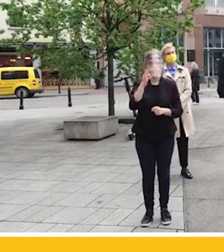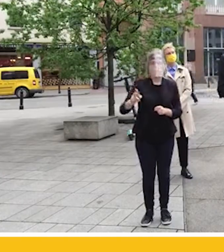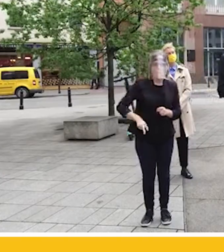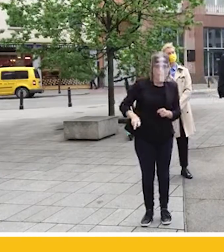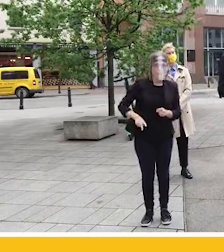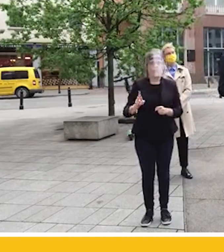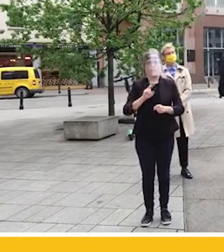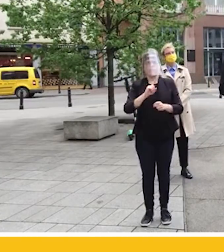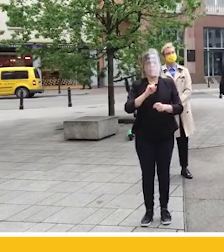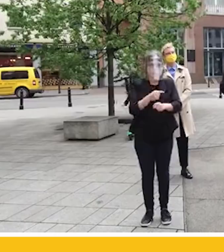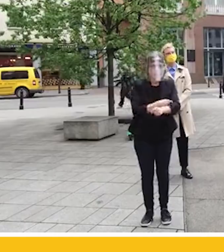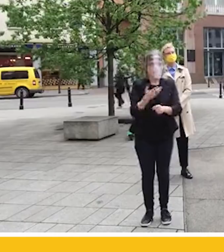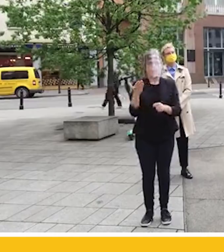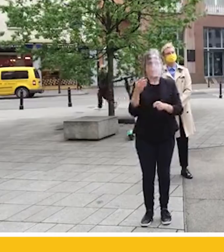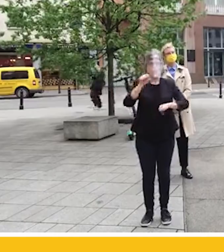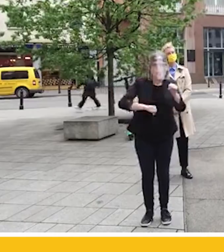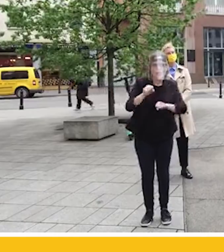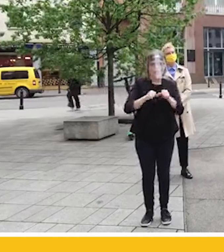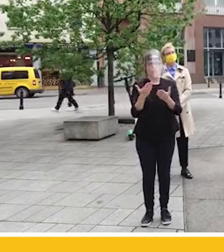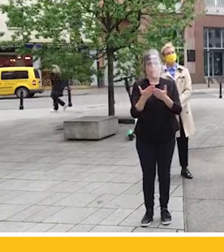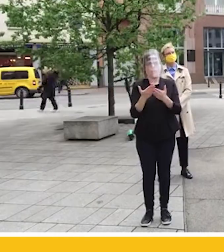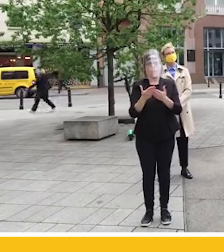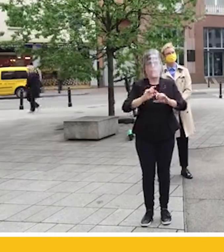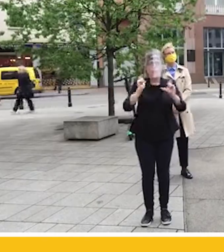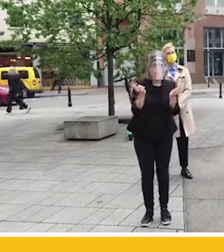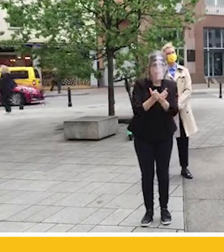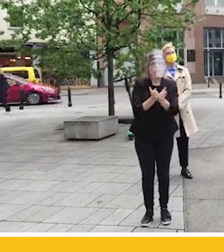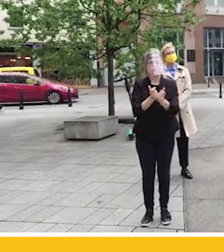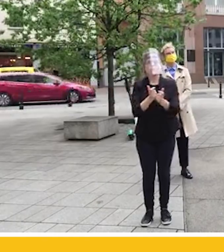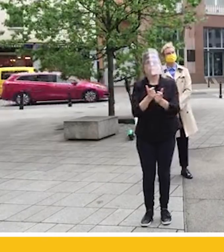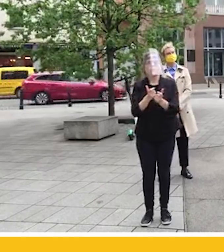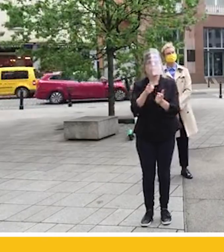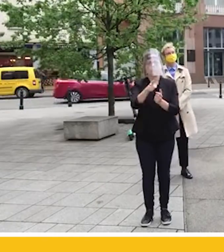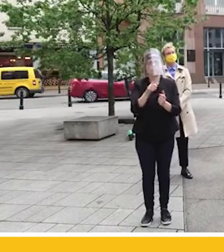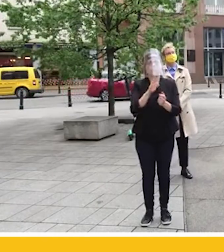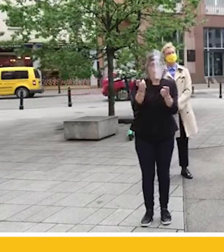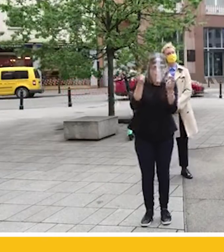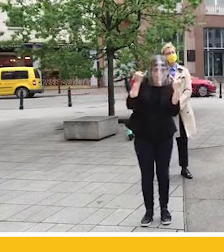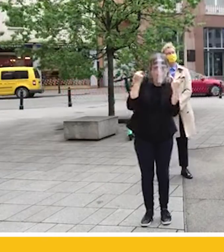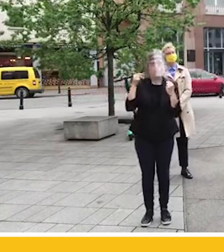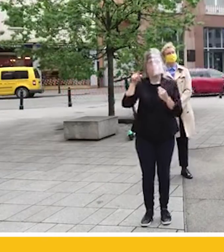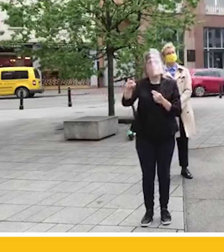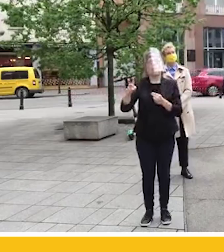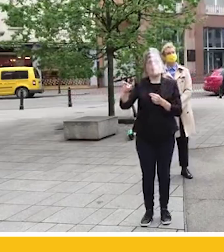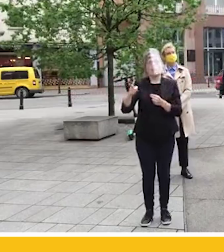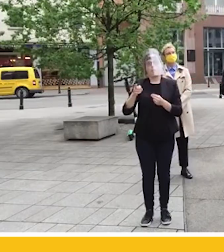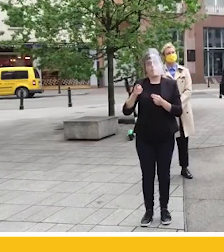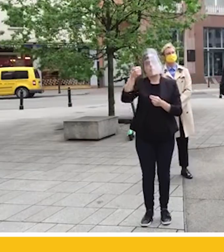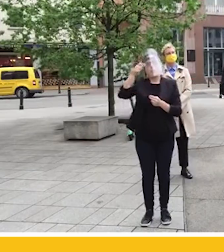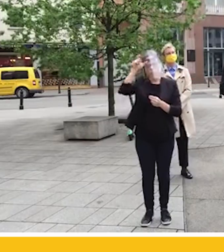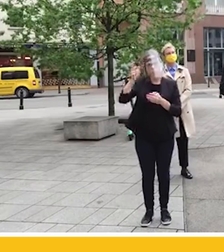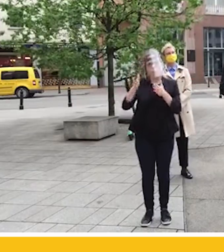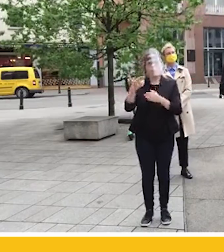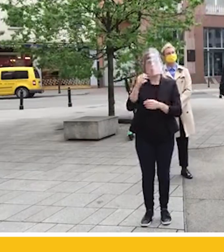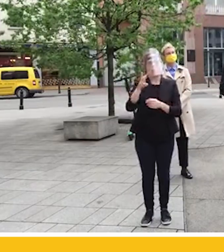sędziowie, prokuratorzy działali na pilot, który leży na biurku jednego człowieka przy ulicy Nowogrodzkiej w Warszawie.